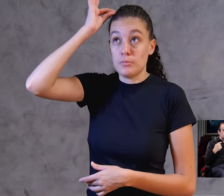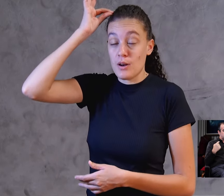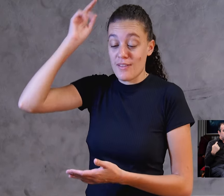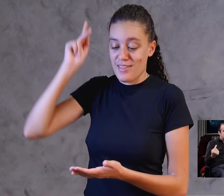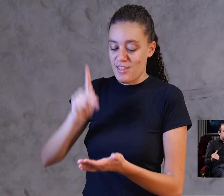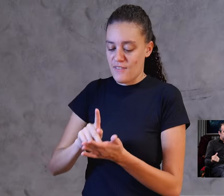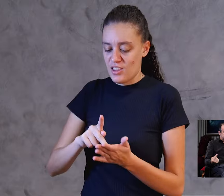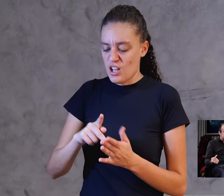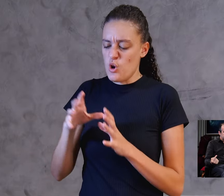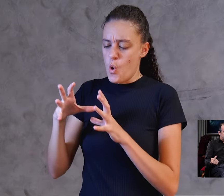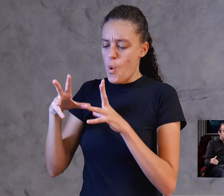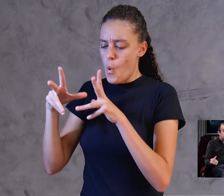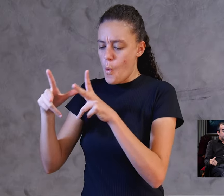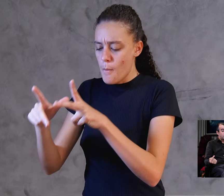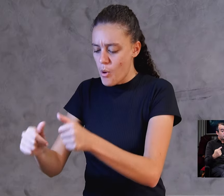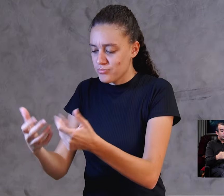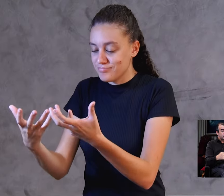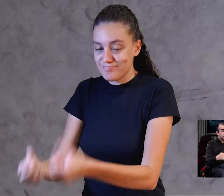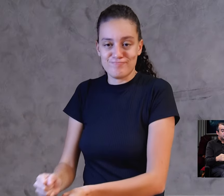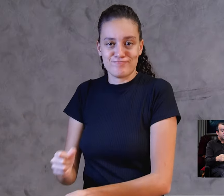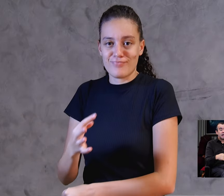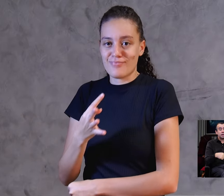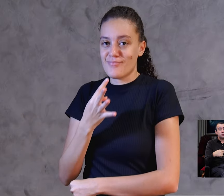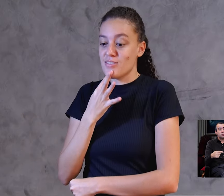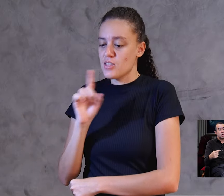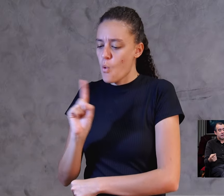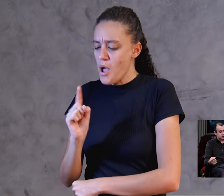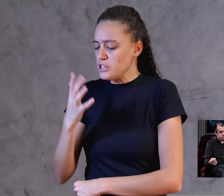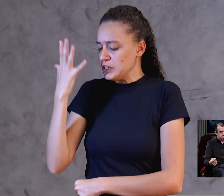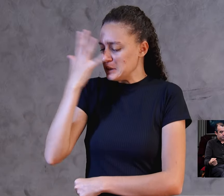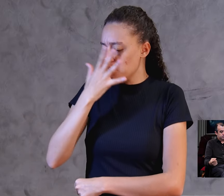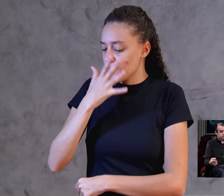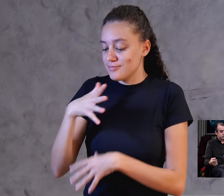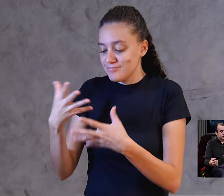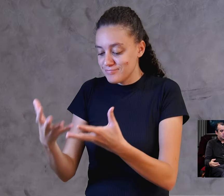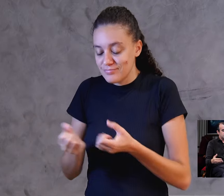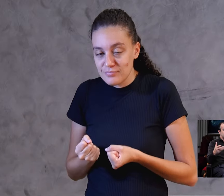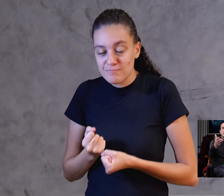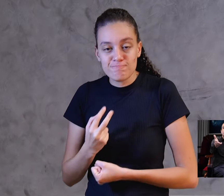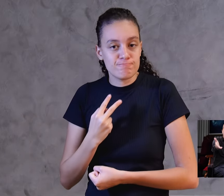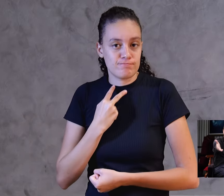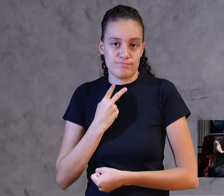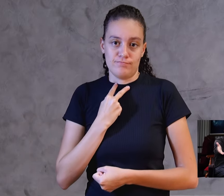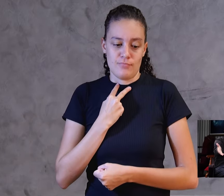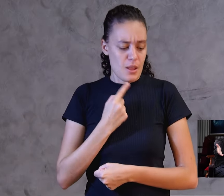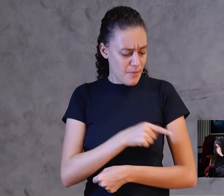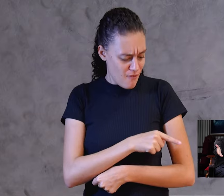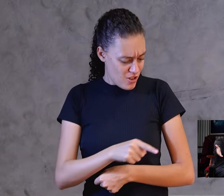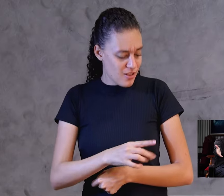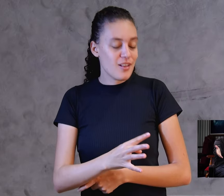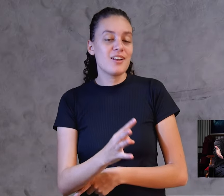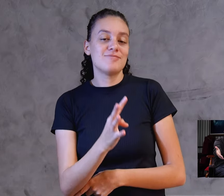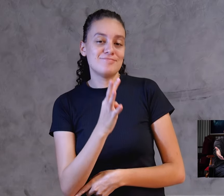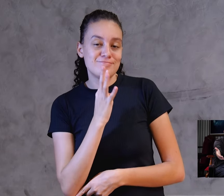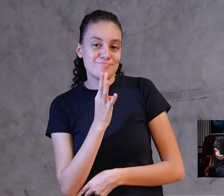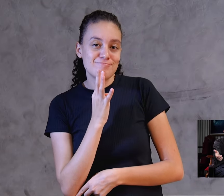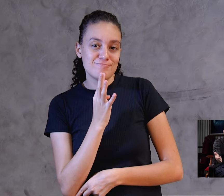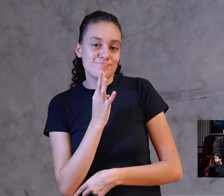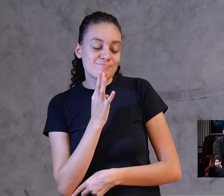não pode receber porque não o vê nem o conhece? Mas vós o conheceis, porque